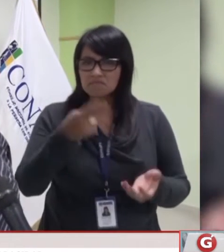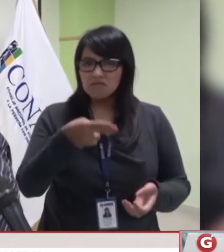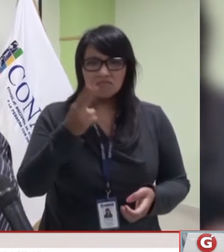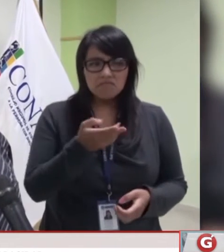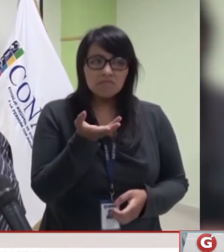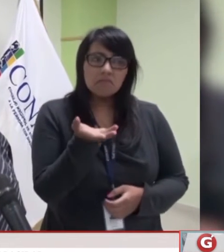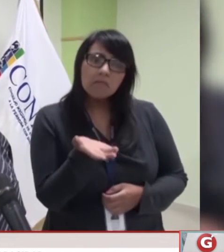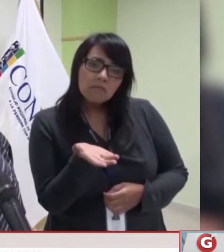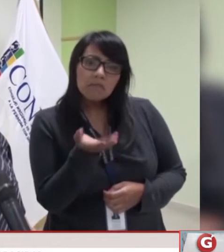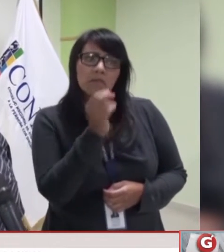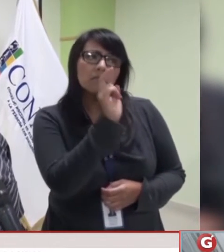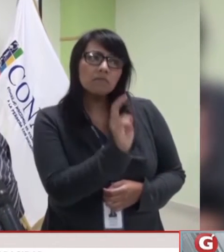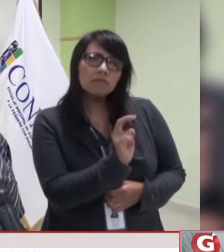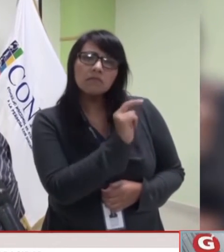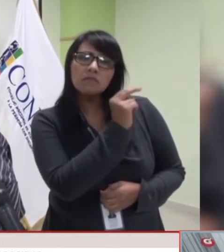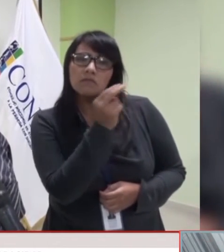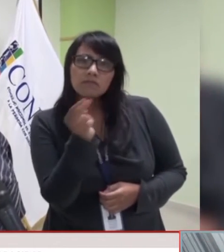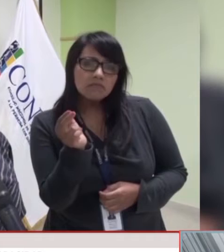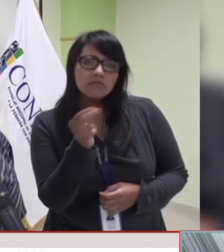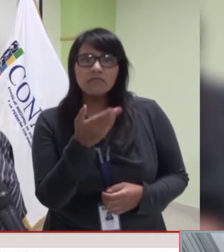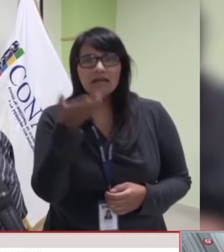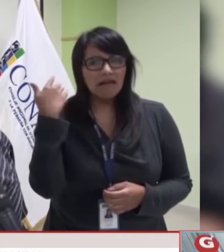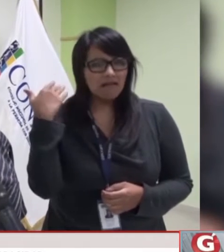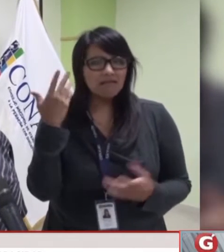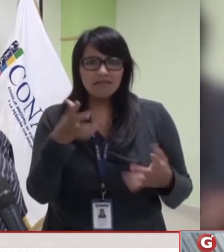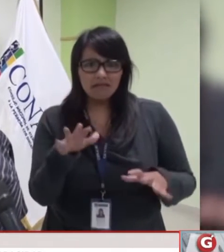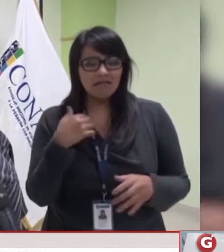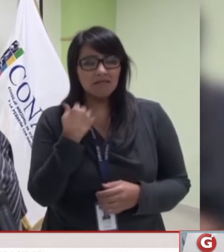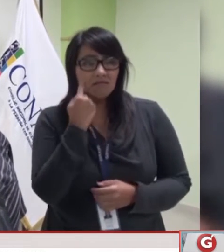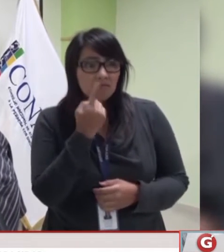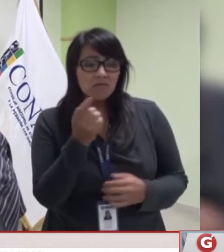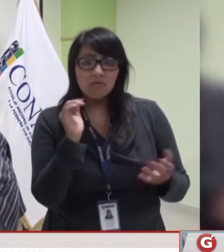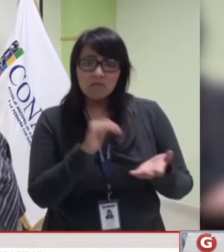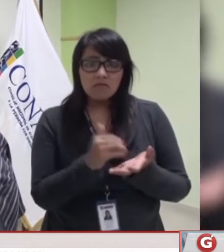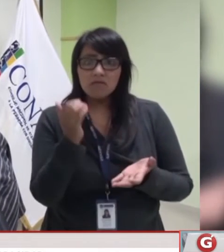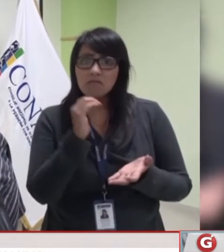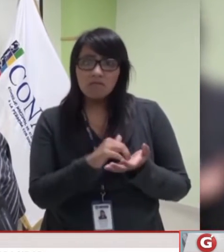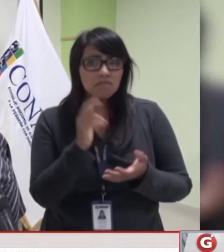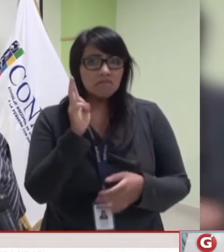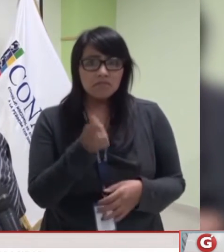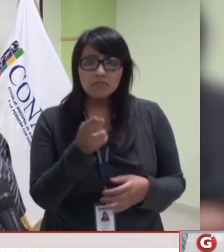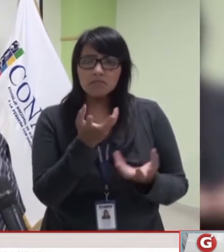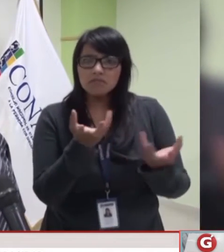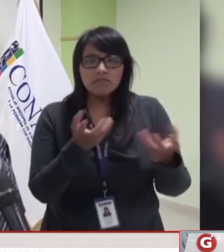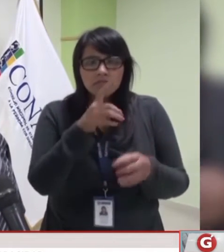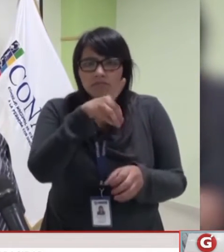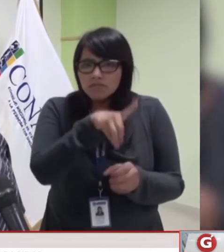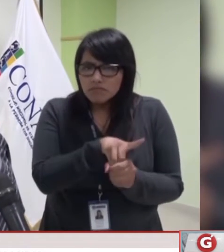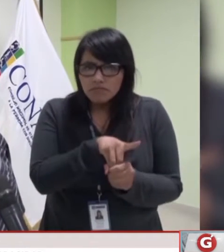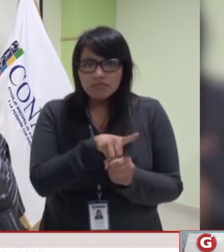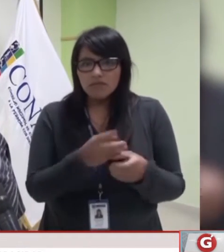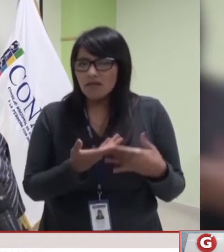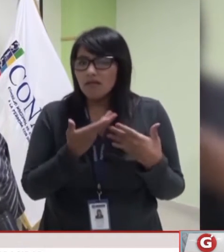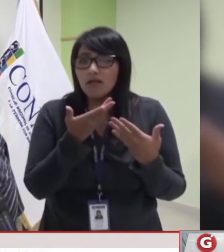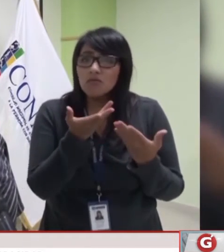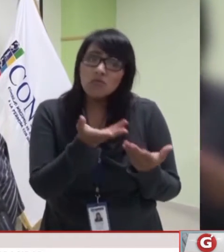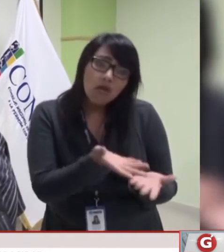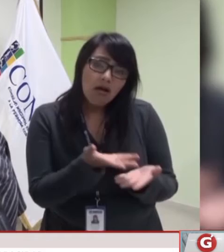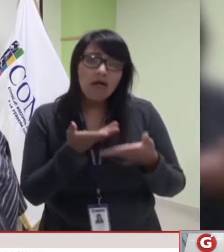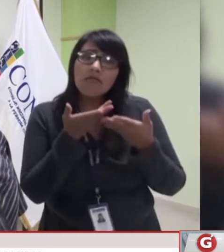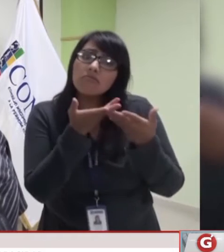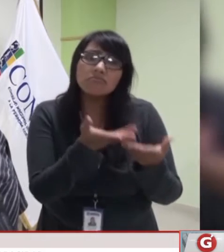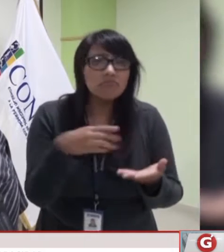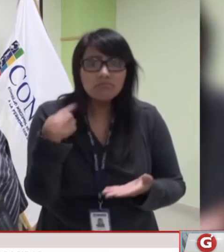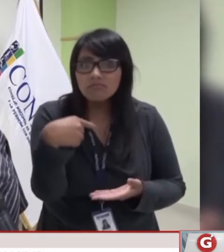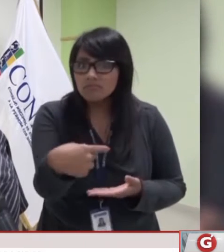caritativo que tradicionalmente se venía viendo, de que a las personas con discapacidad había que ayudarle porque